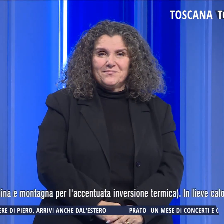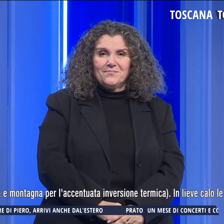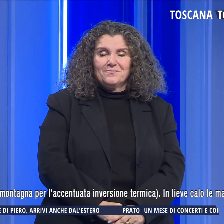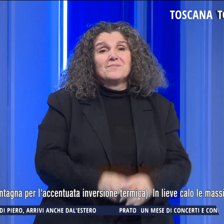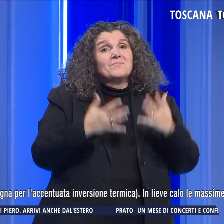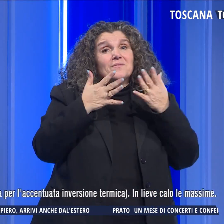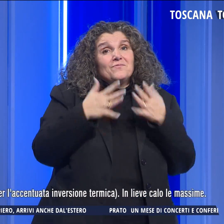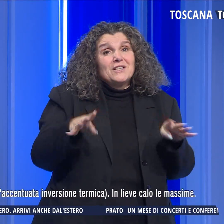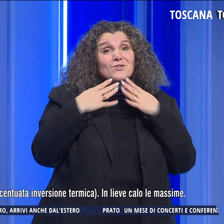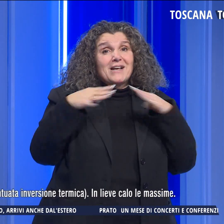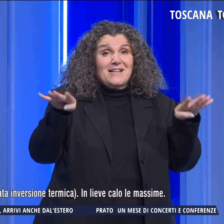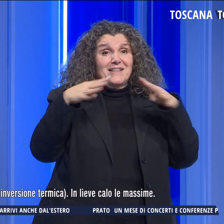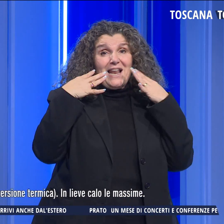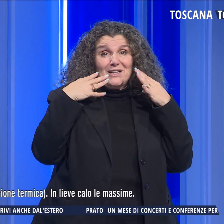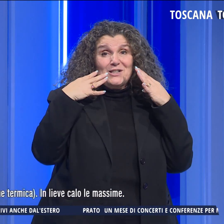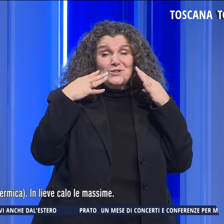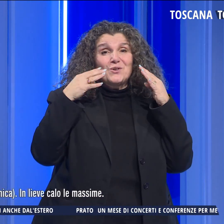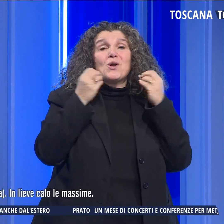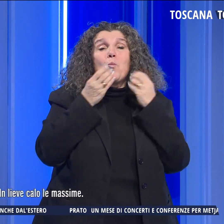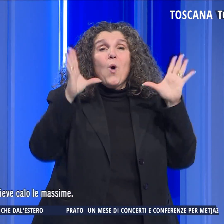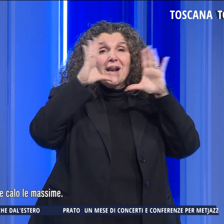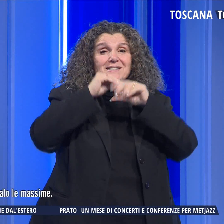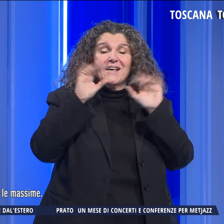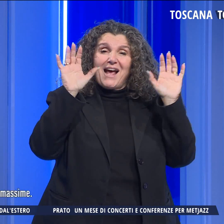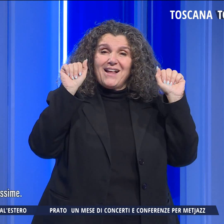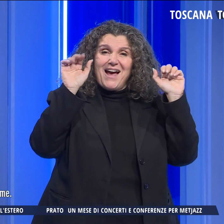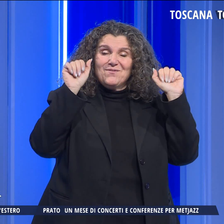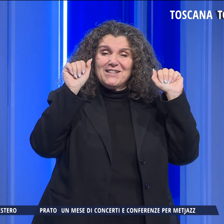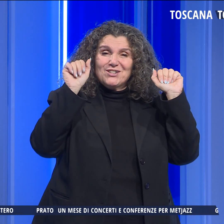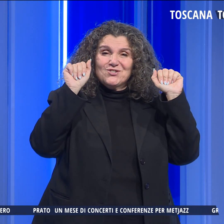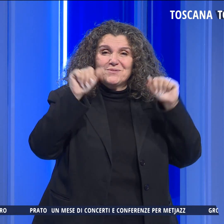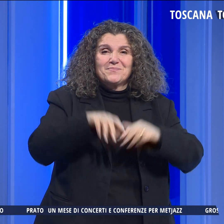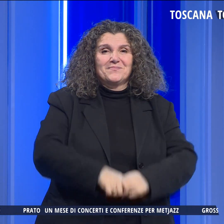Il telegiornale termina qui, grazie per averci seguito, buona serata a tutti e arrivederci.